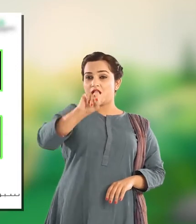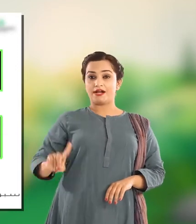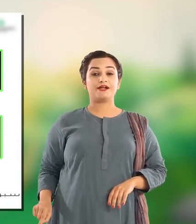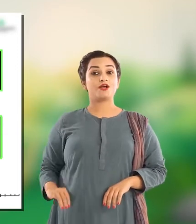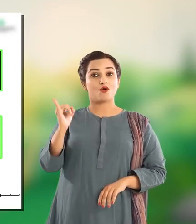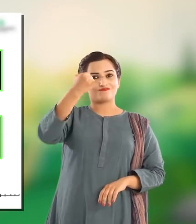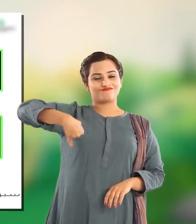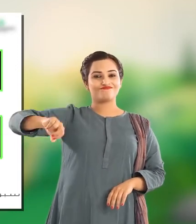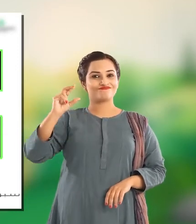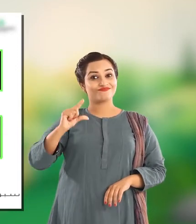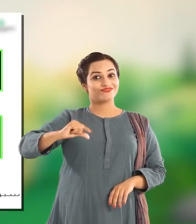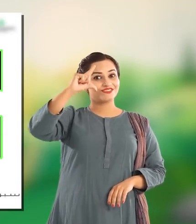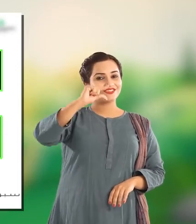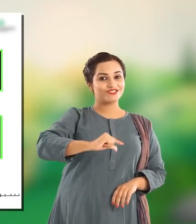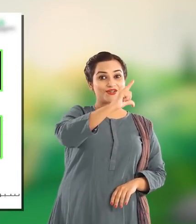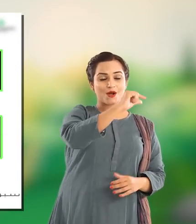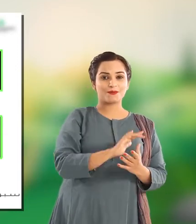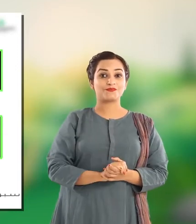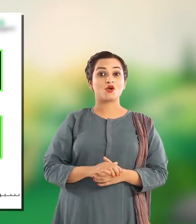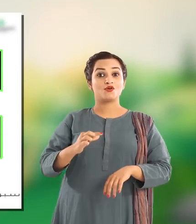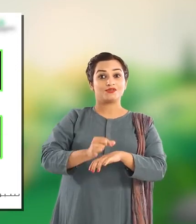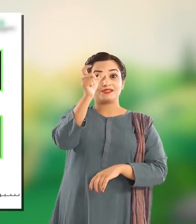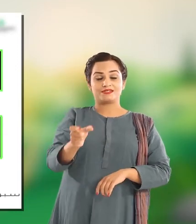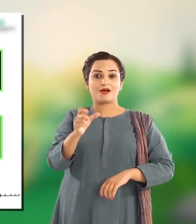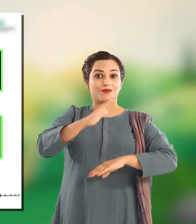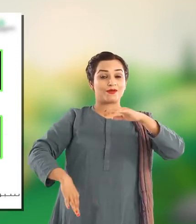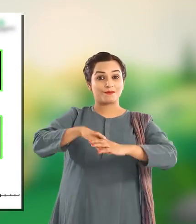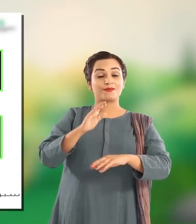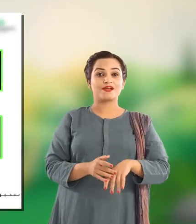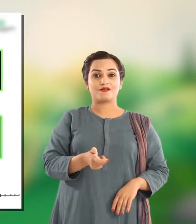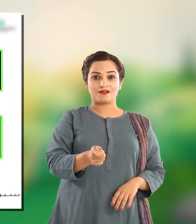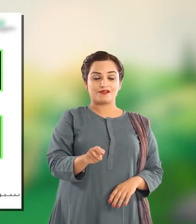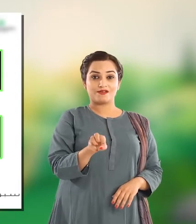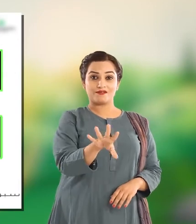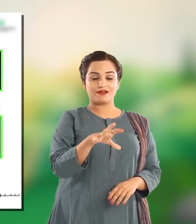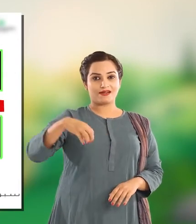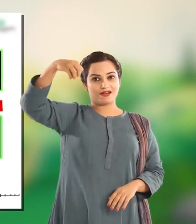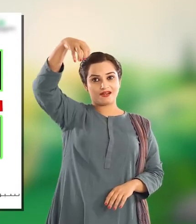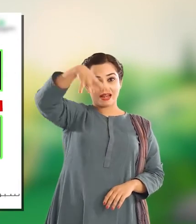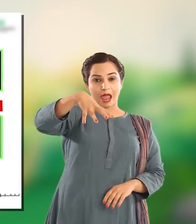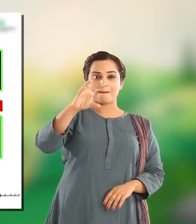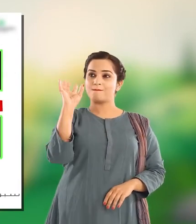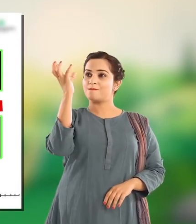firefly man-made sources of geliyor torch lamp bulb